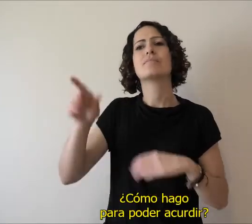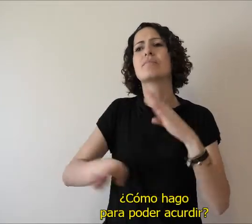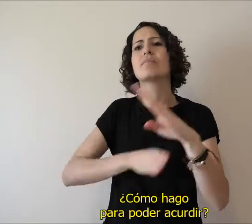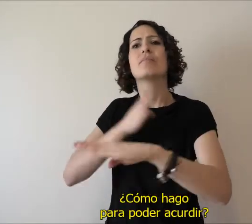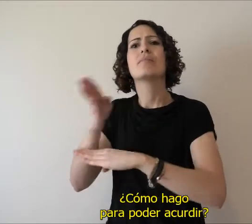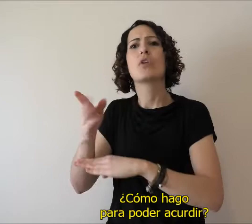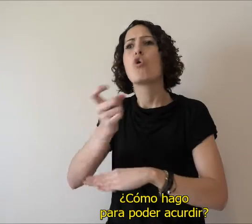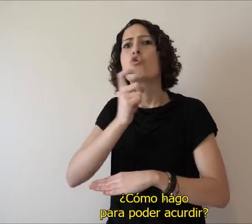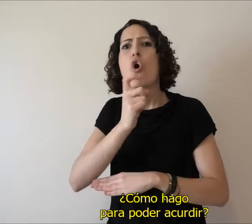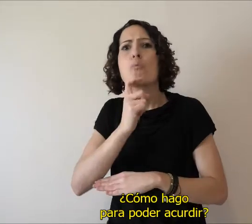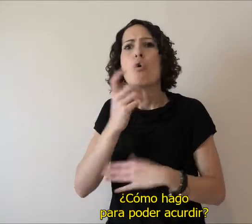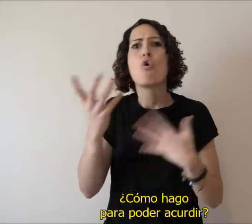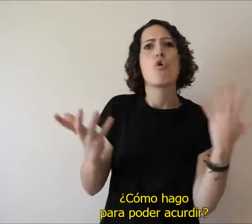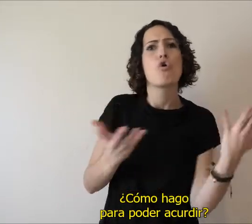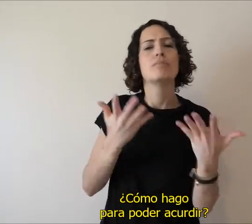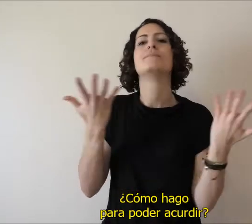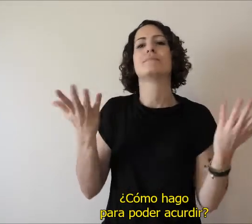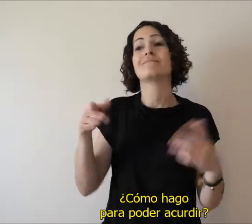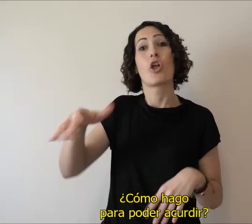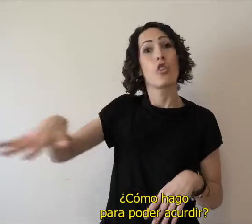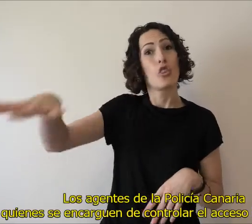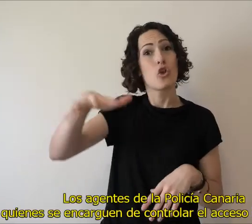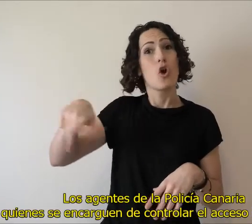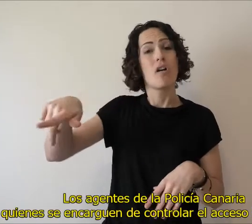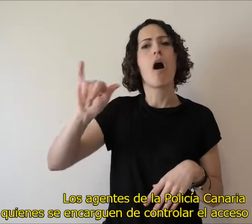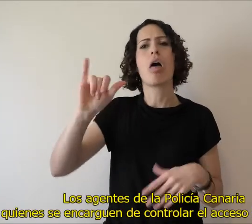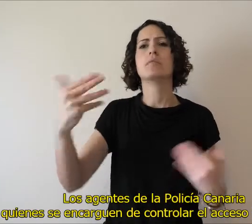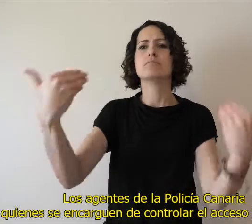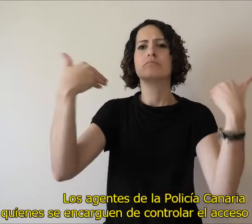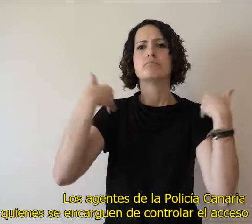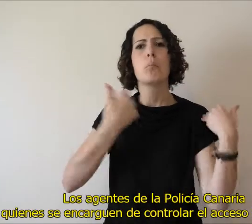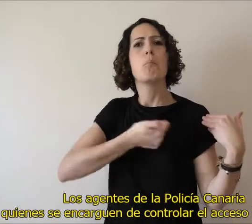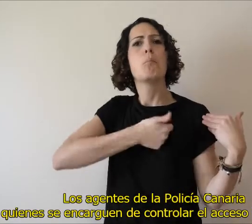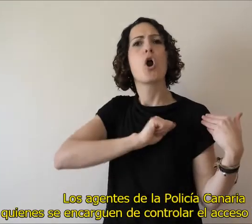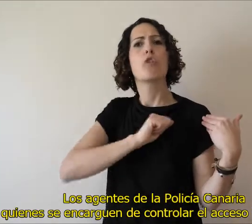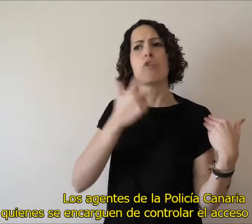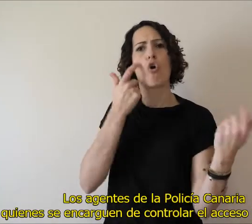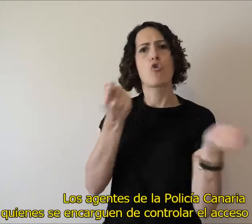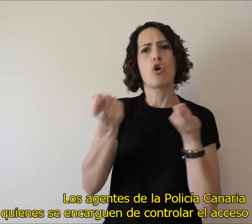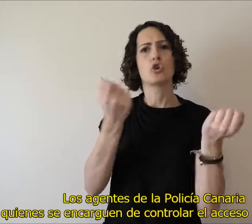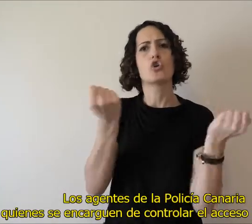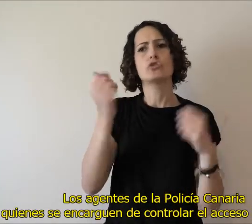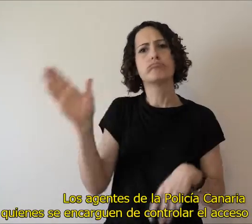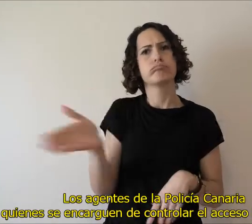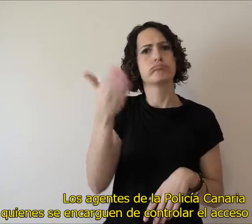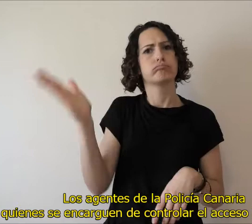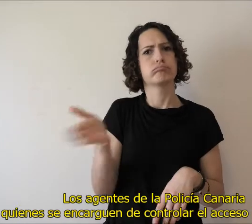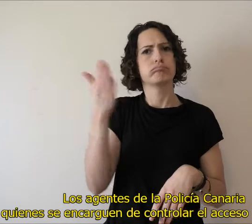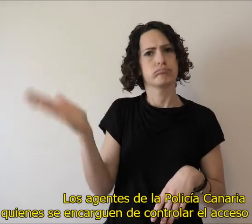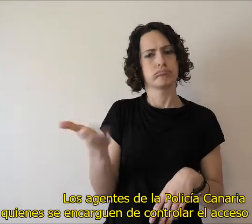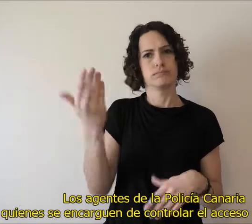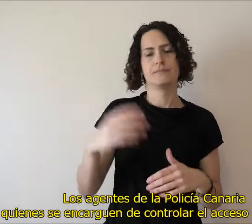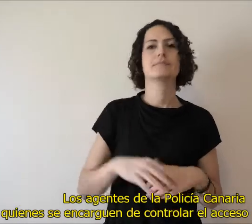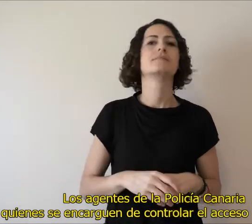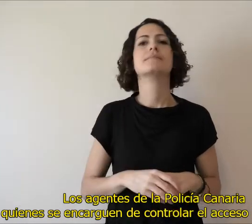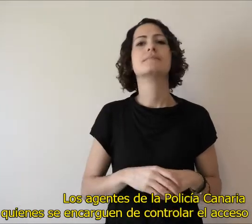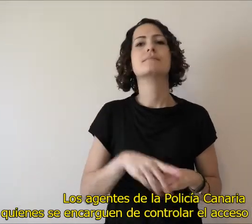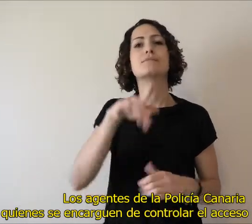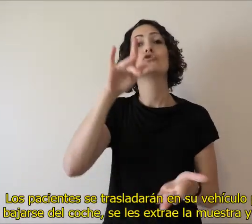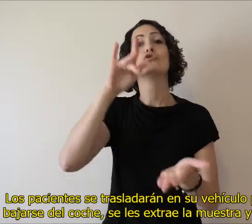¿Cómo hago para poder acudir? Los agentes de la Policía Canaria serán quienes se encarguen